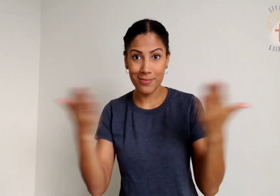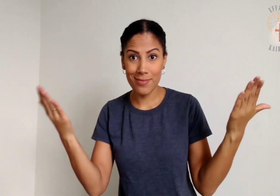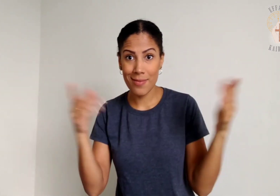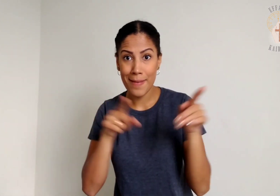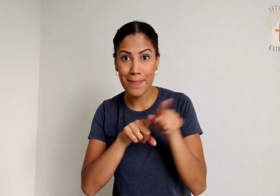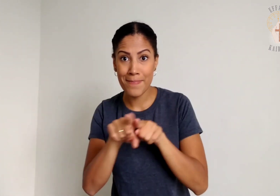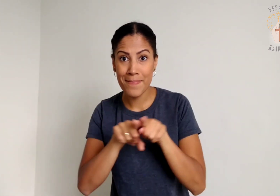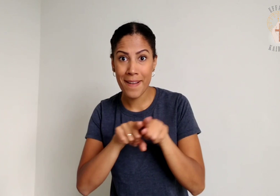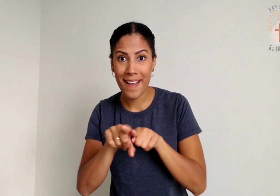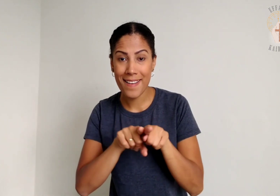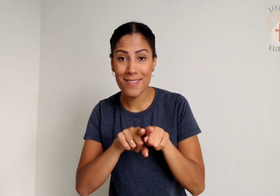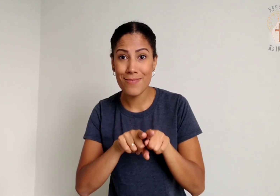Irmãos,